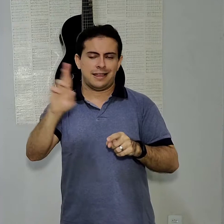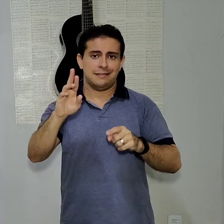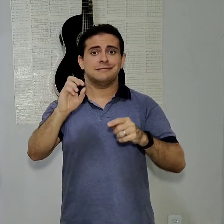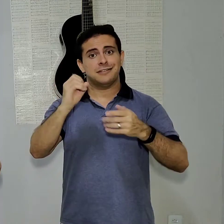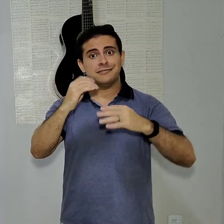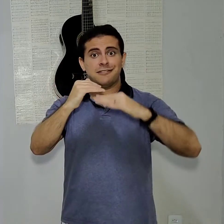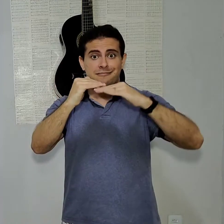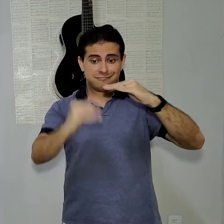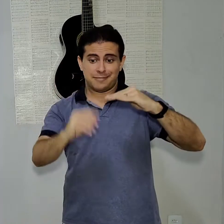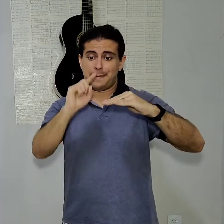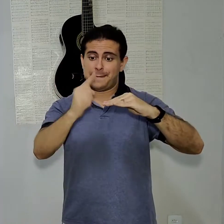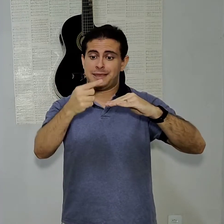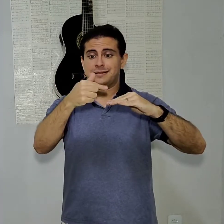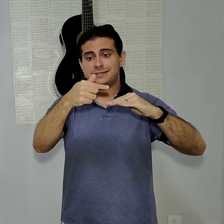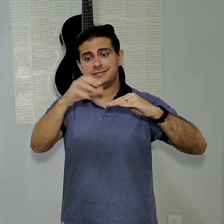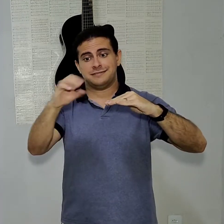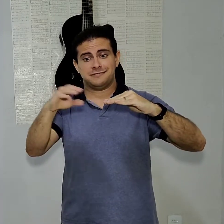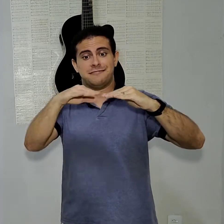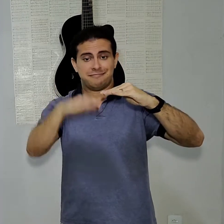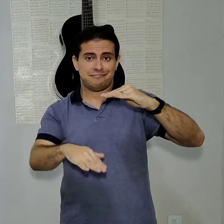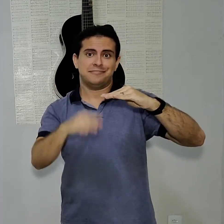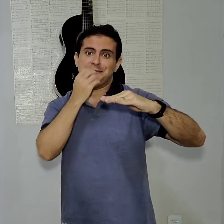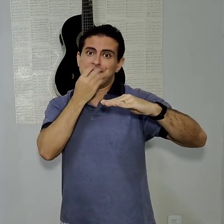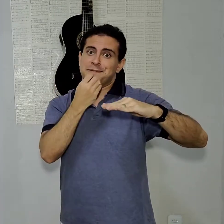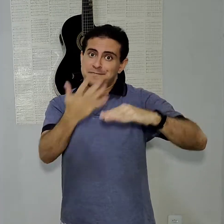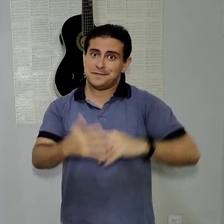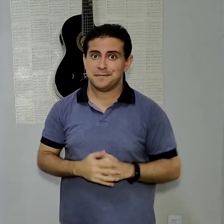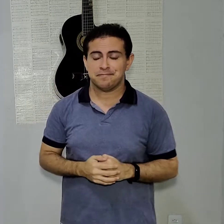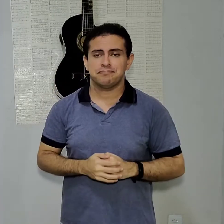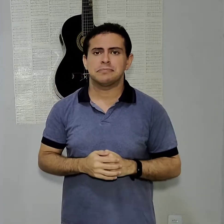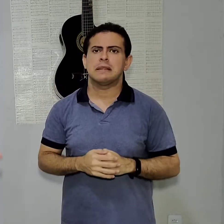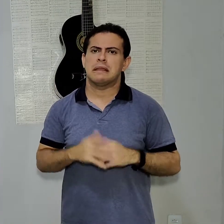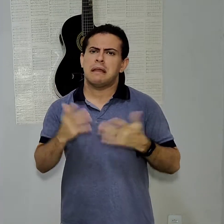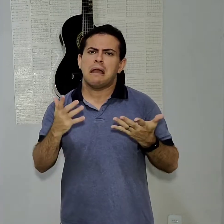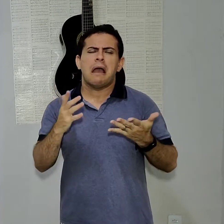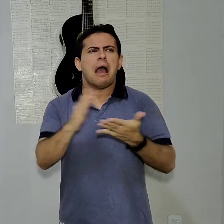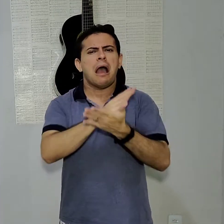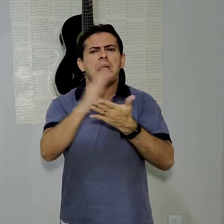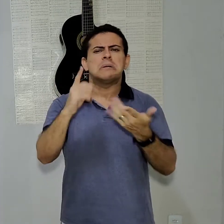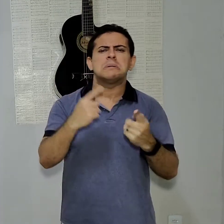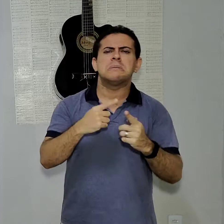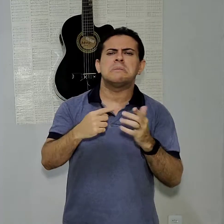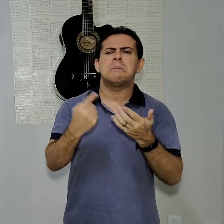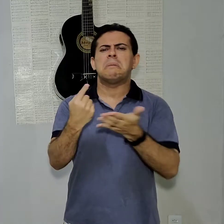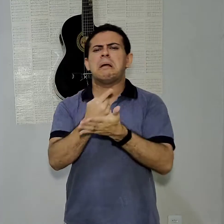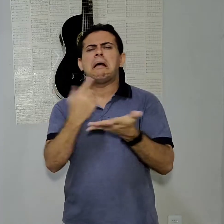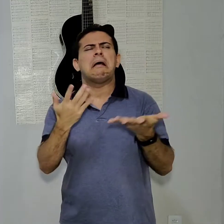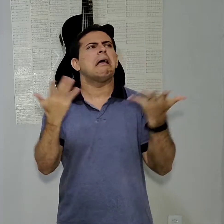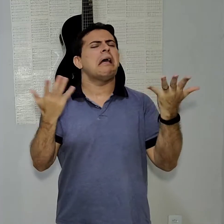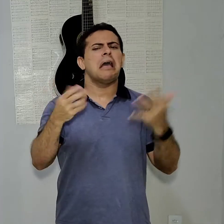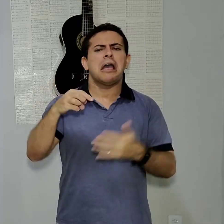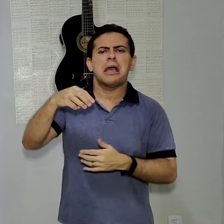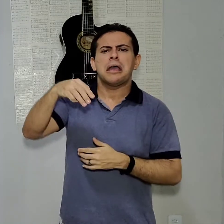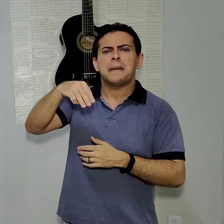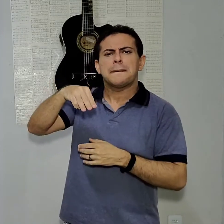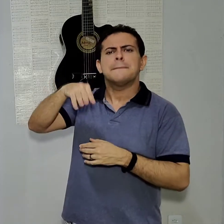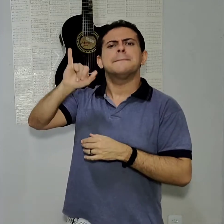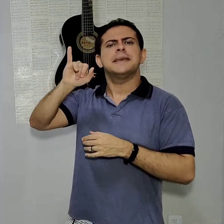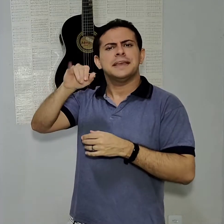também é um preço muito bom. Talvez a galera fique perguntando, e aí, cadê o Xiaomi? Vai indicar algum Xiaomi? Realmente está muito